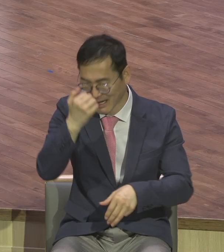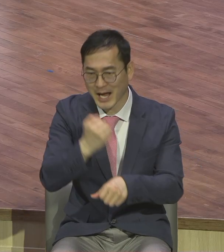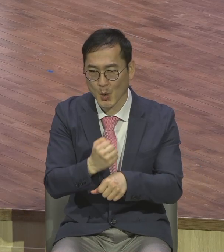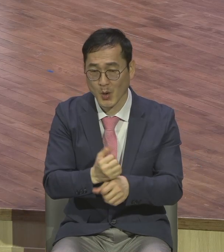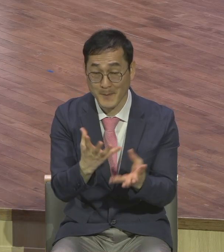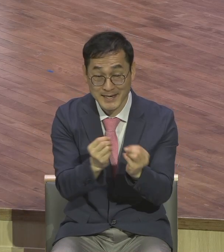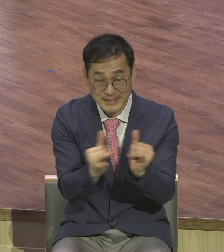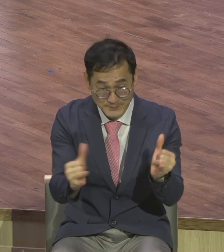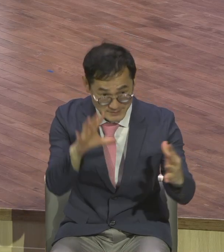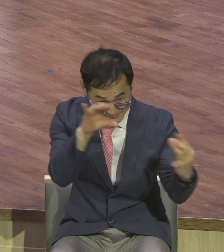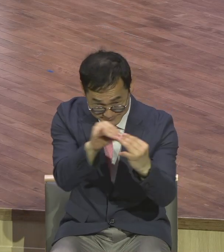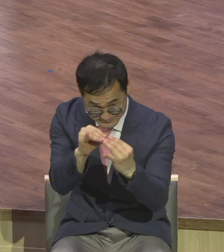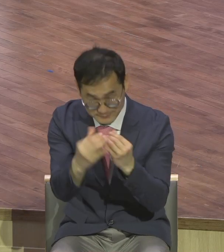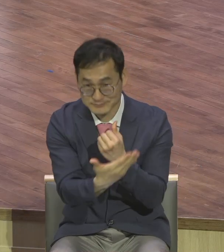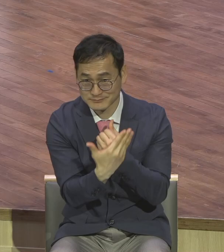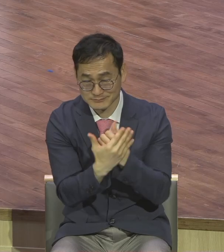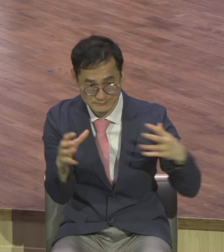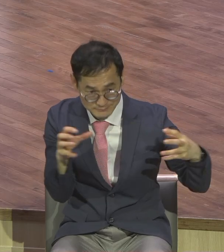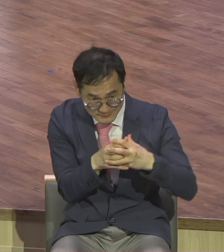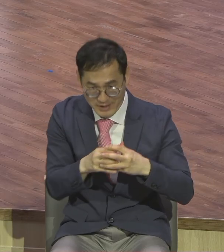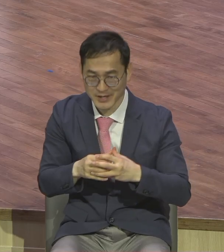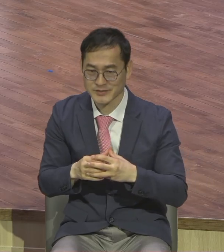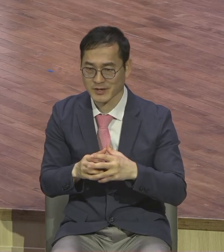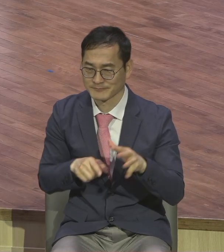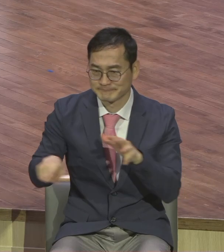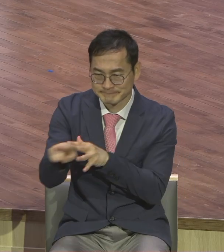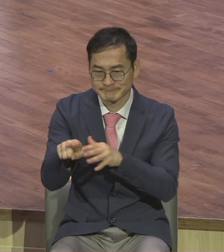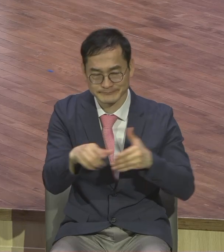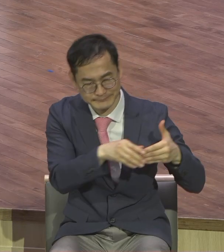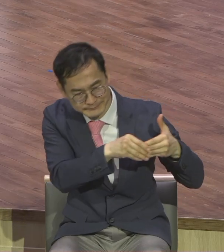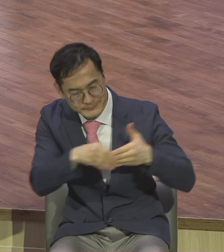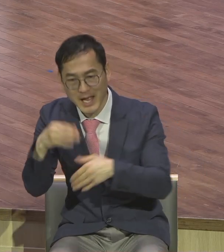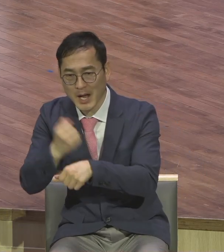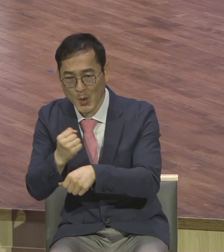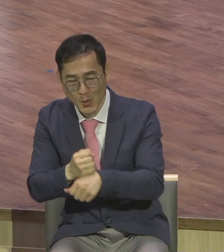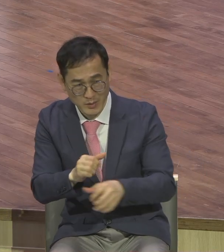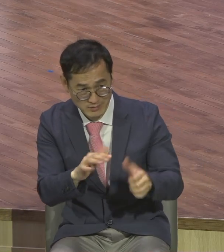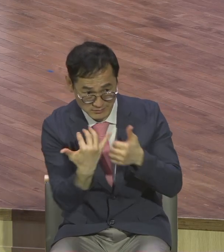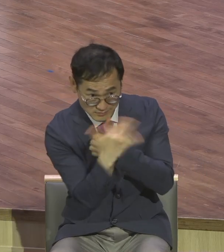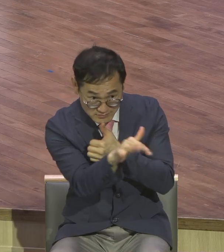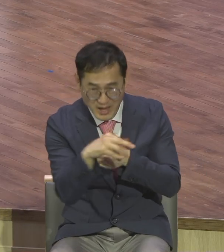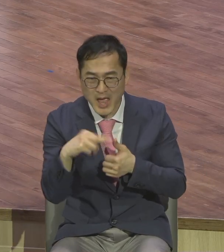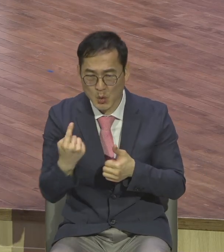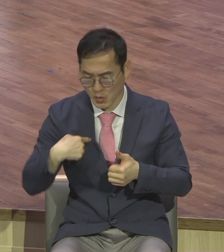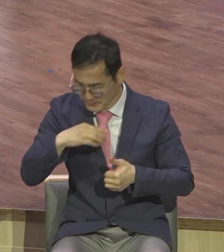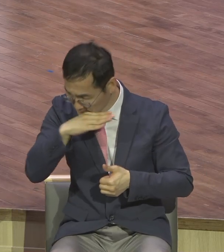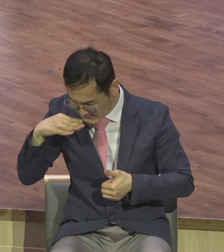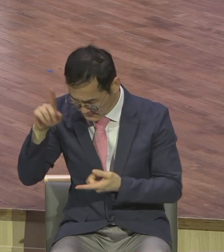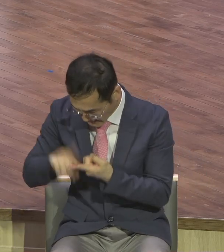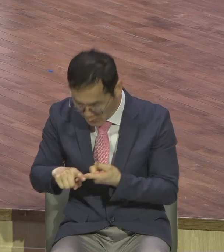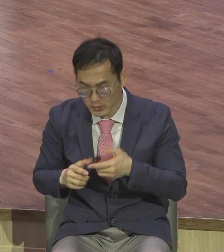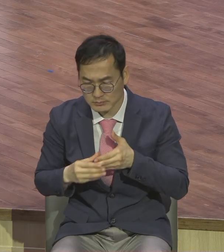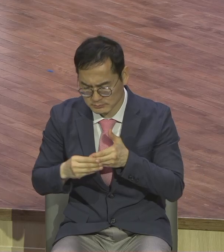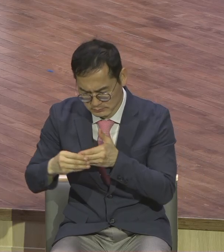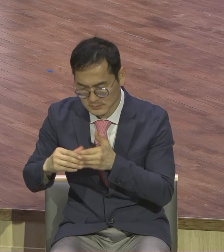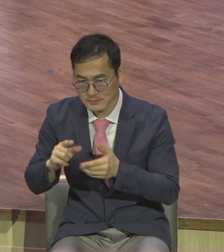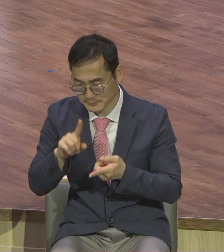도려를 행하고 지지를 얻지 못하면 홀로 그 도려를 행한다. 부기의 유혹도 그